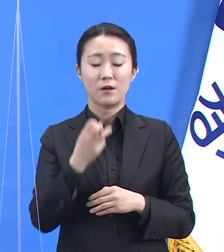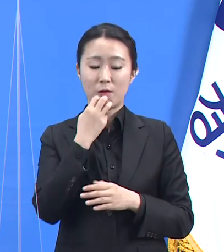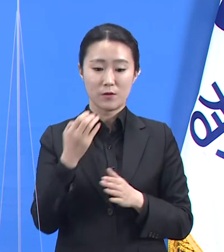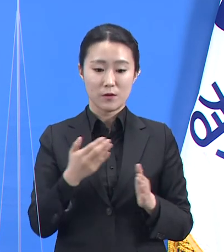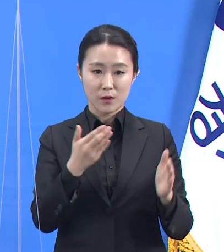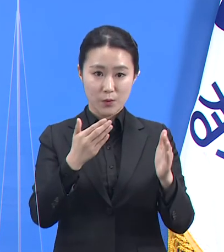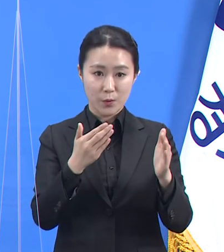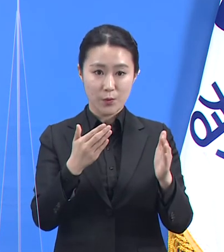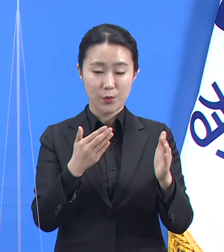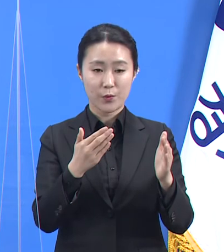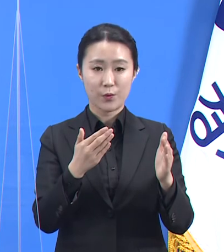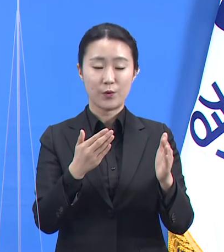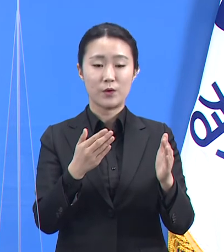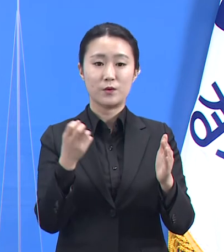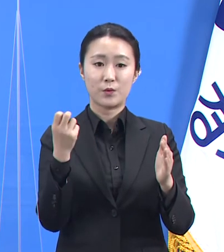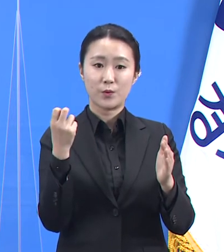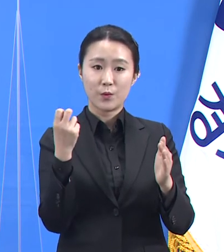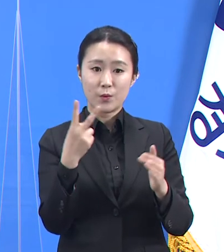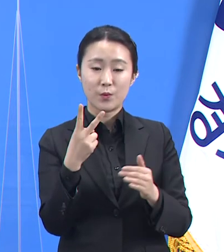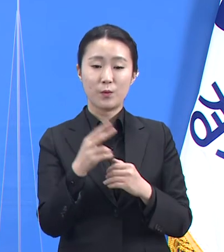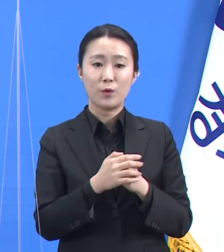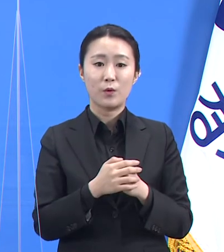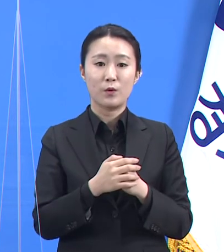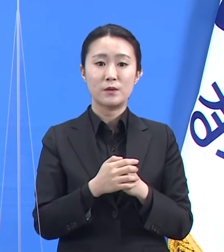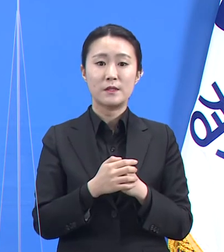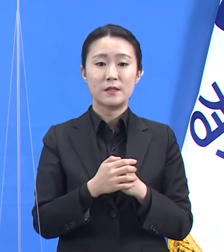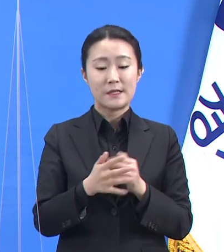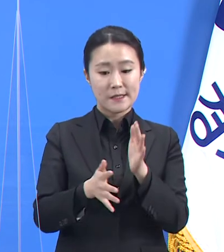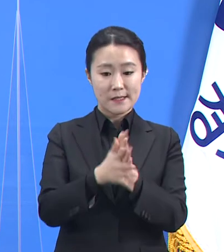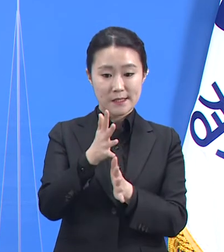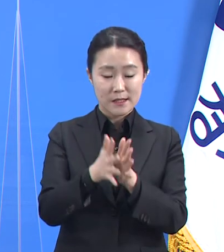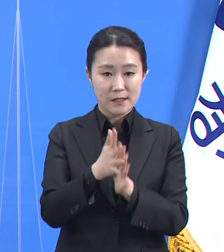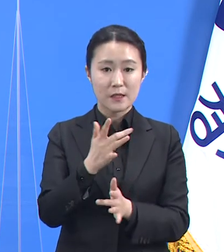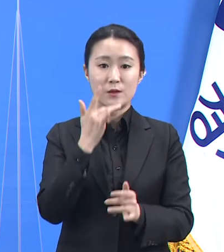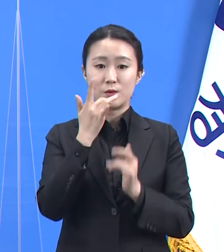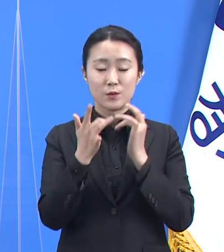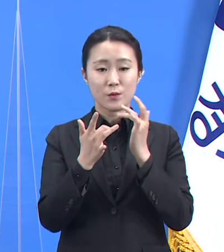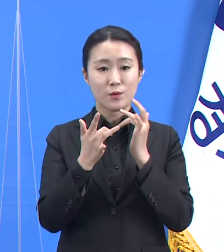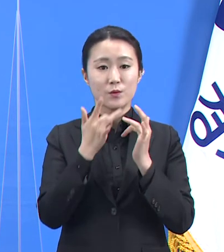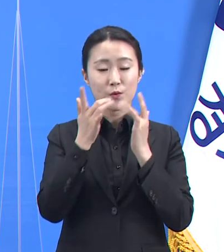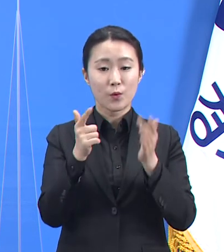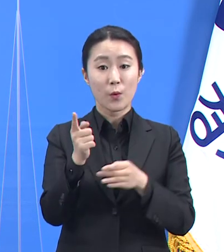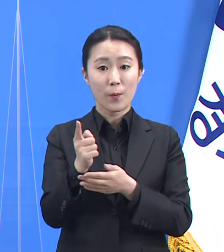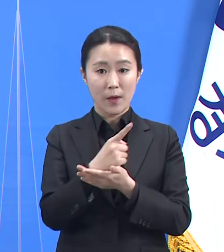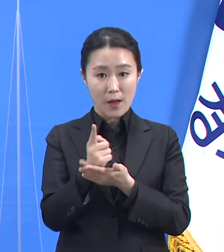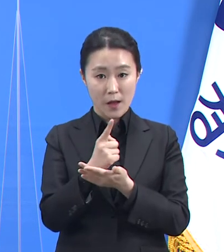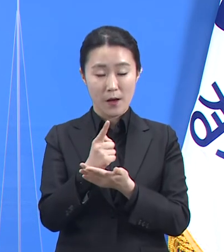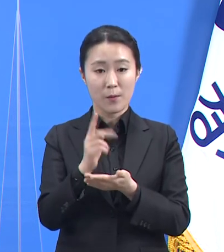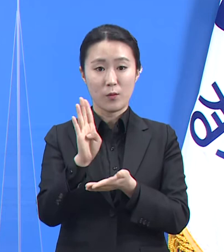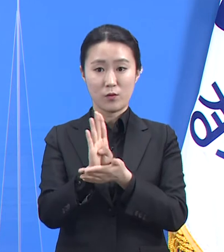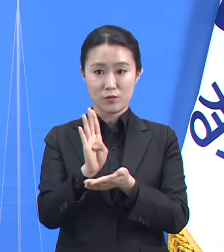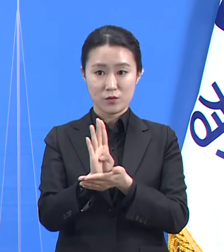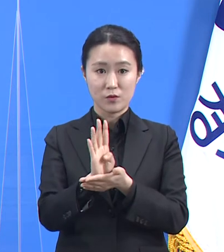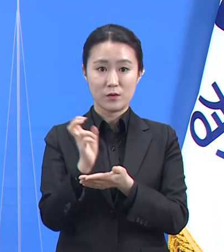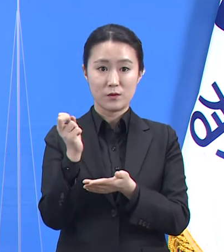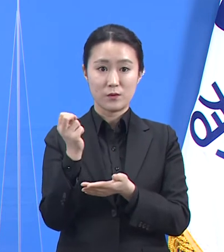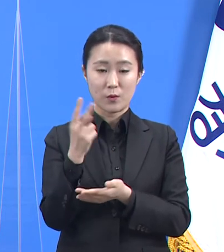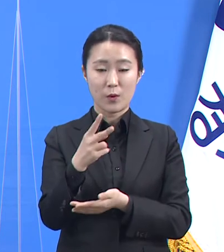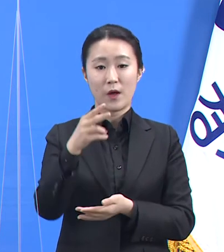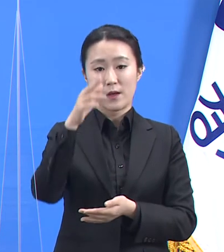한국전기안전공사 시도의 소방본부 지방경찰청 등과 합동점검을